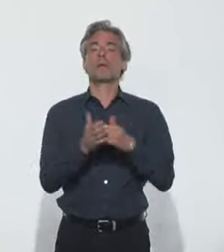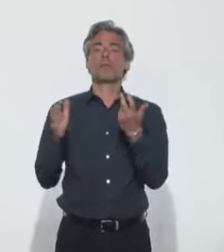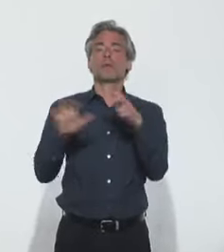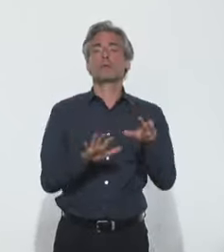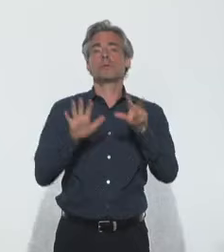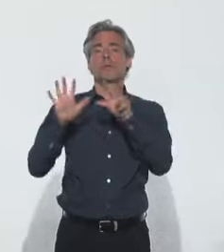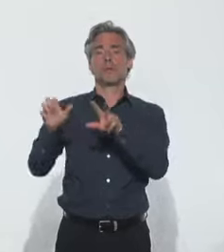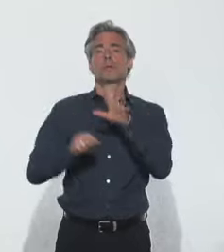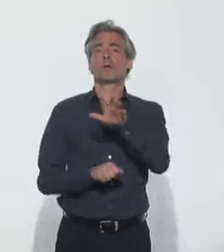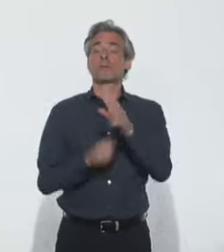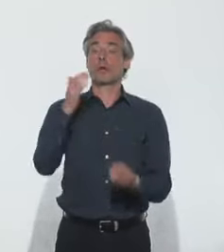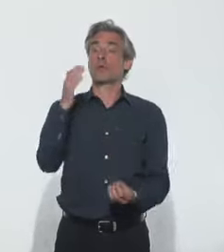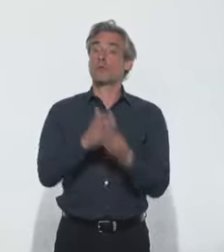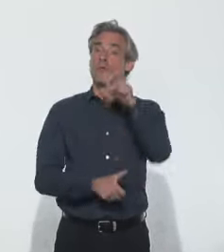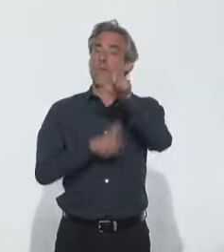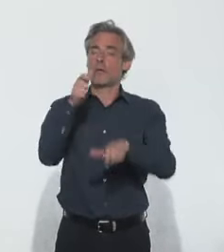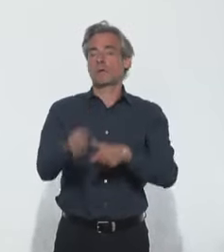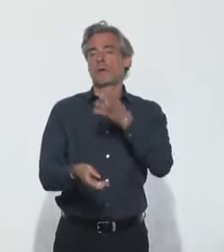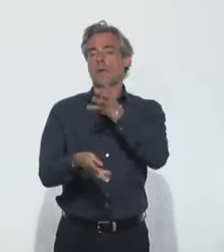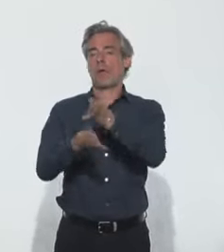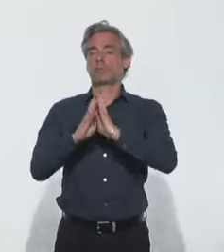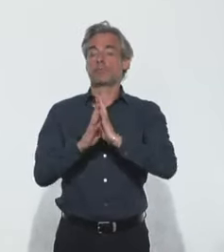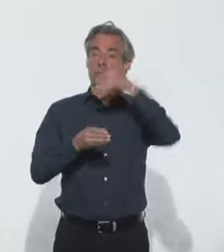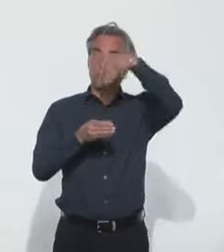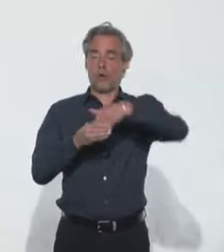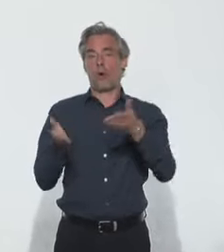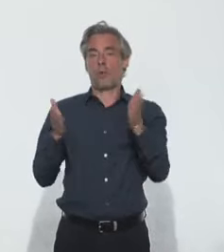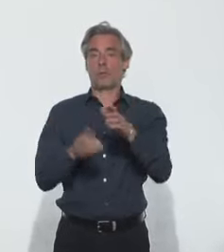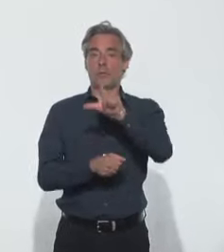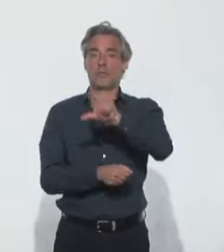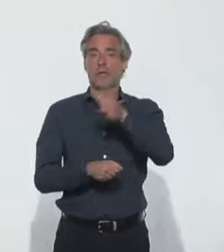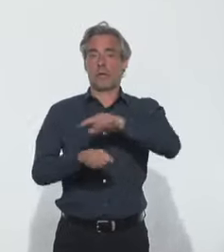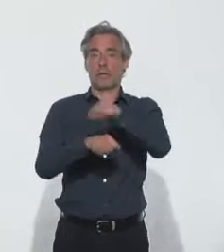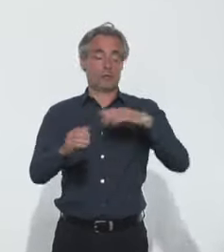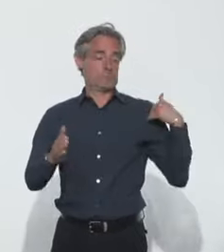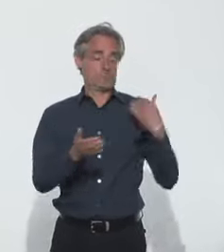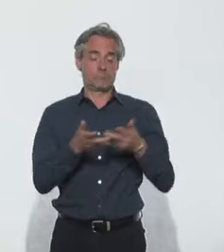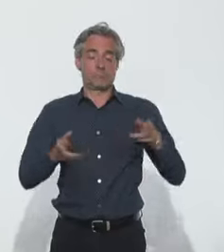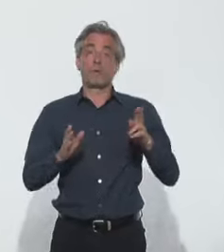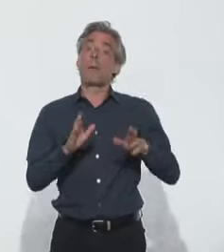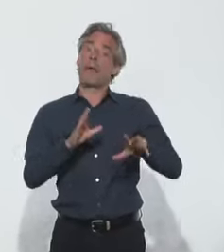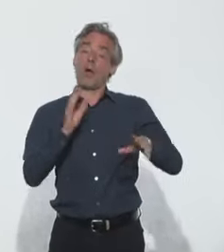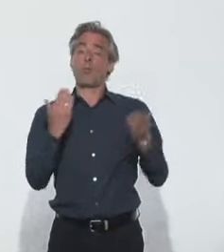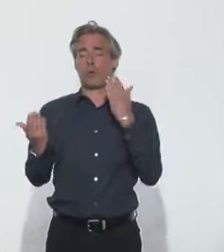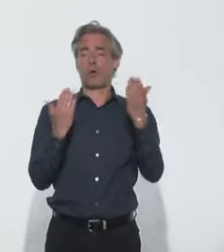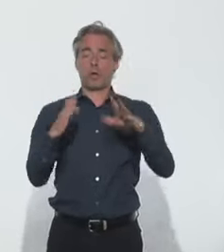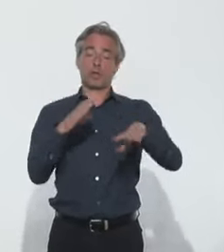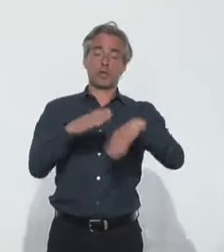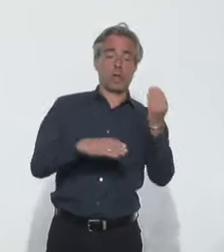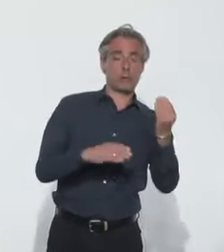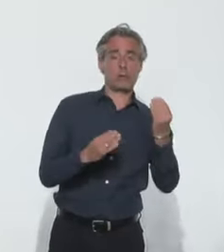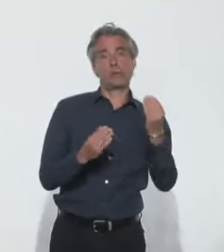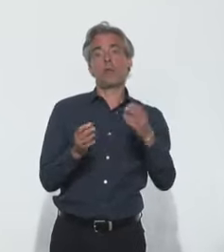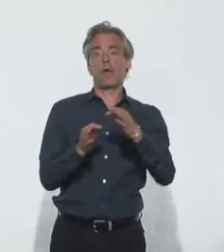1885 nouveaux patients ont été hospitalisés ces dernières 24 heures. Mais en tenant compte des sorties, le solde